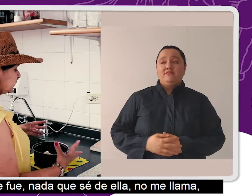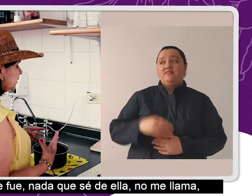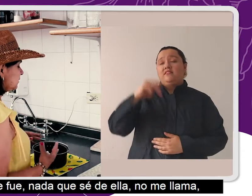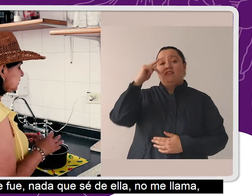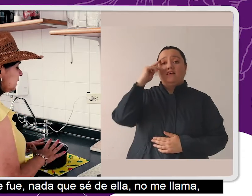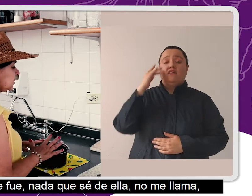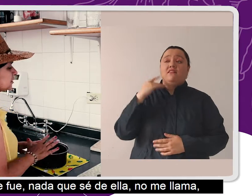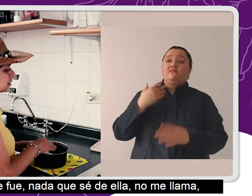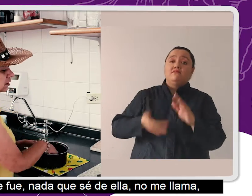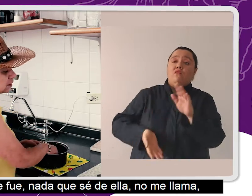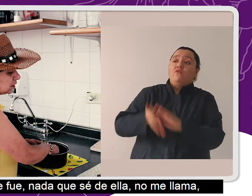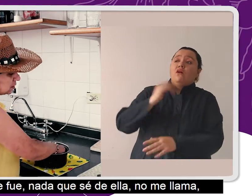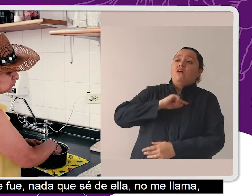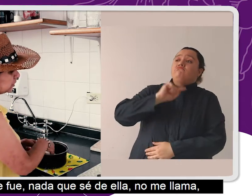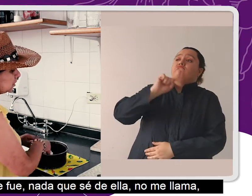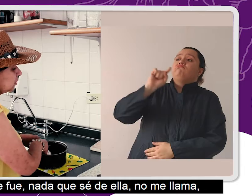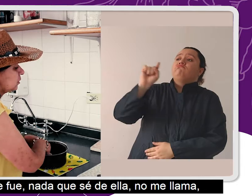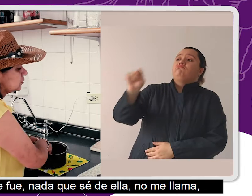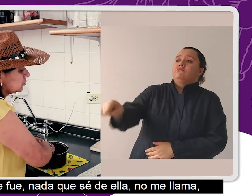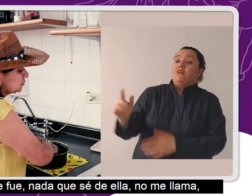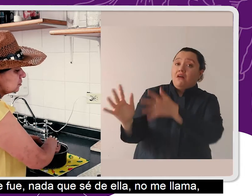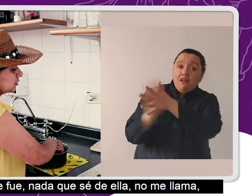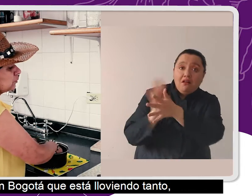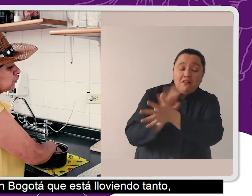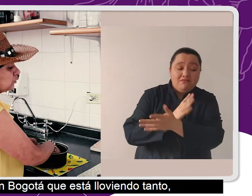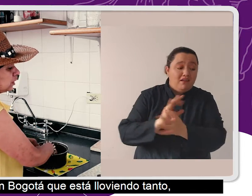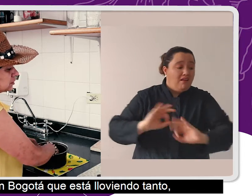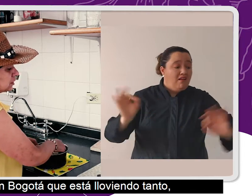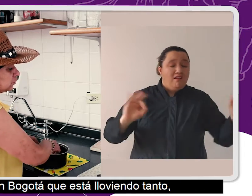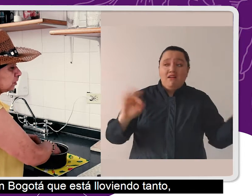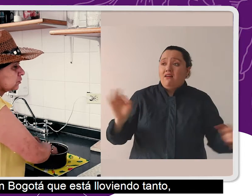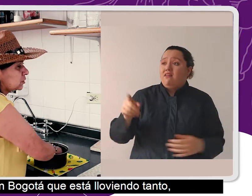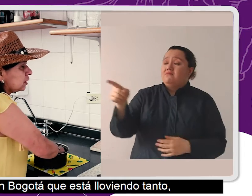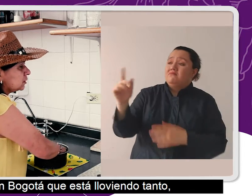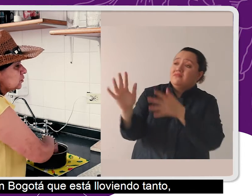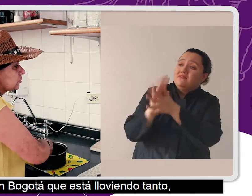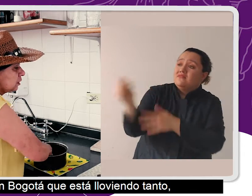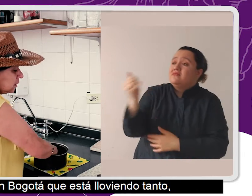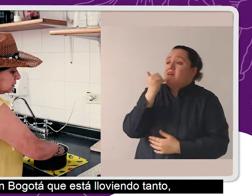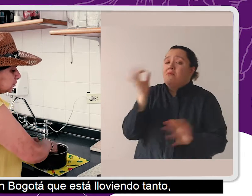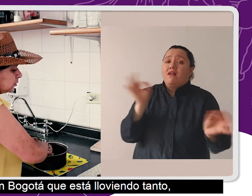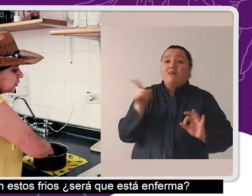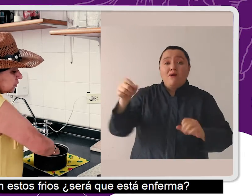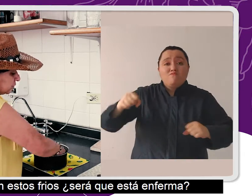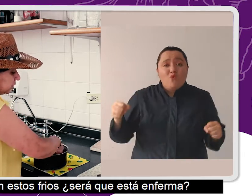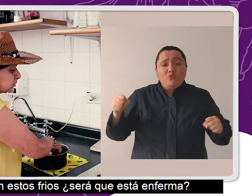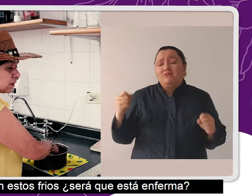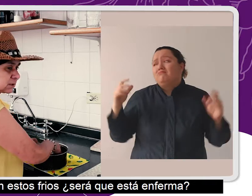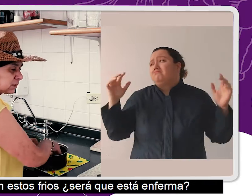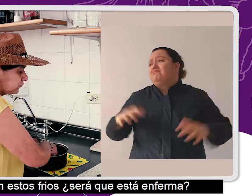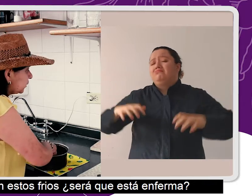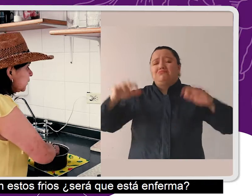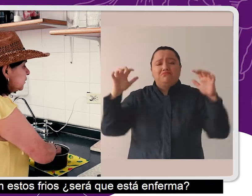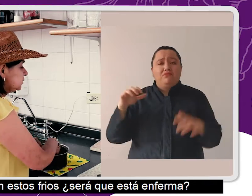Karen se fue y nada que sale de ella no me llama, no, y en Bogotá que está lloviendo tanto, no, y con estos